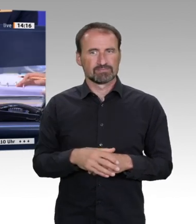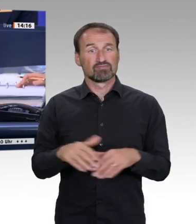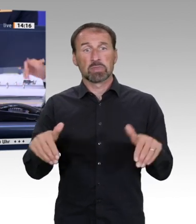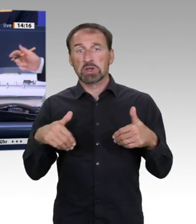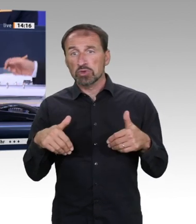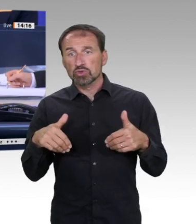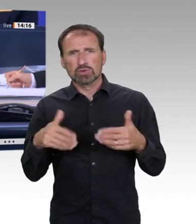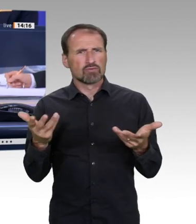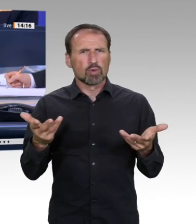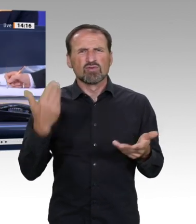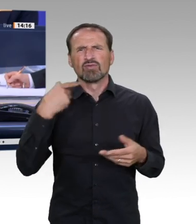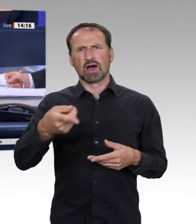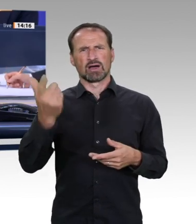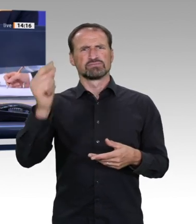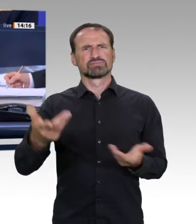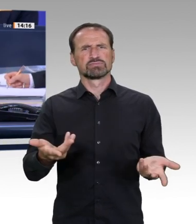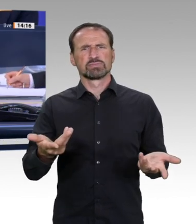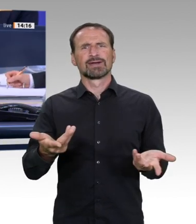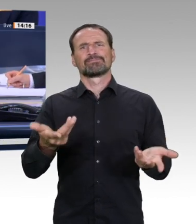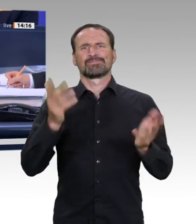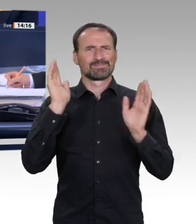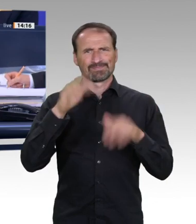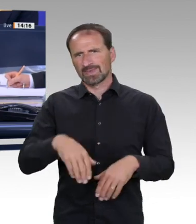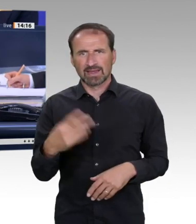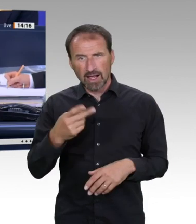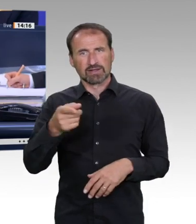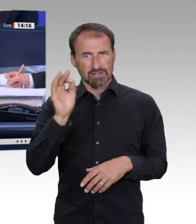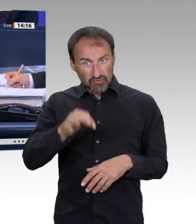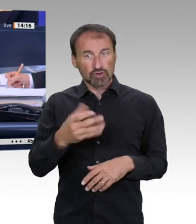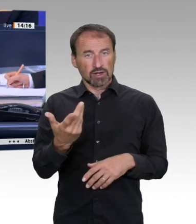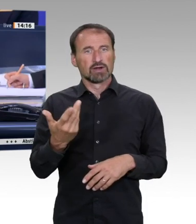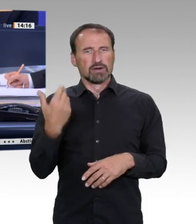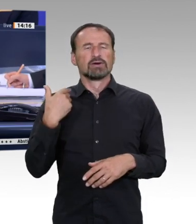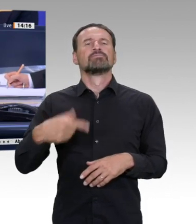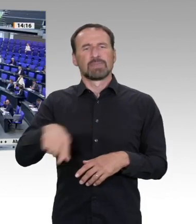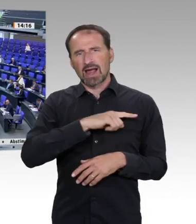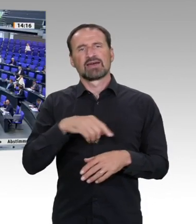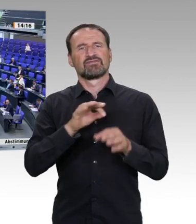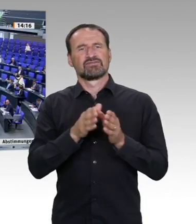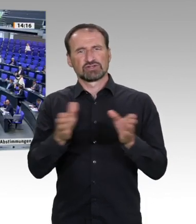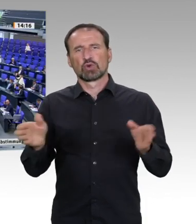FDP, Federführung, Ausschuss, Verkehr und digitale Infrastruktur. Wer stimmt für diesen Überweisungsvorschlag?